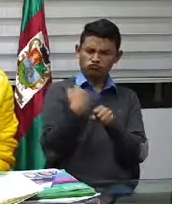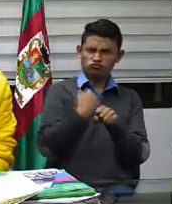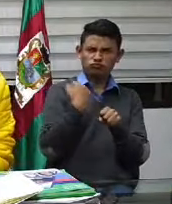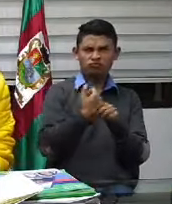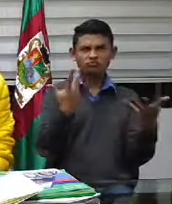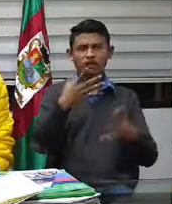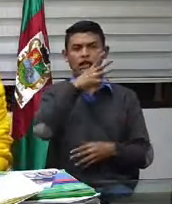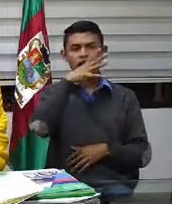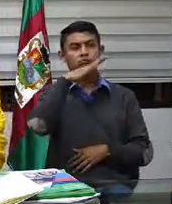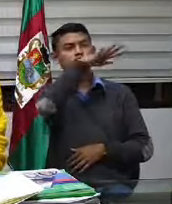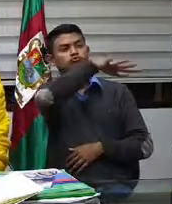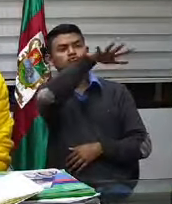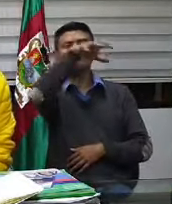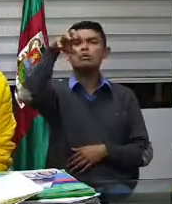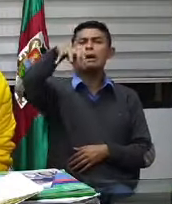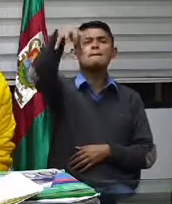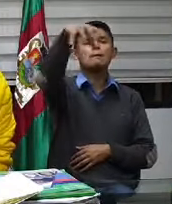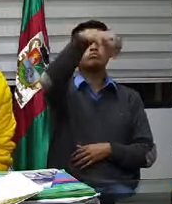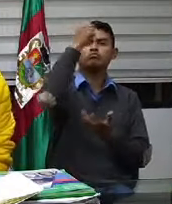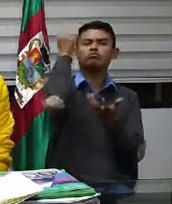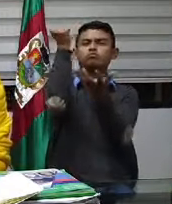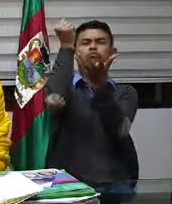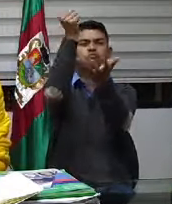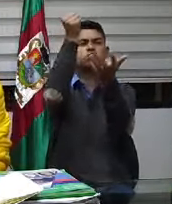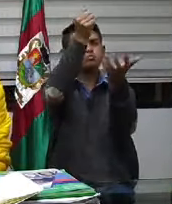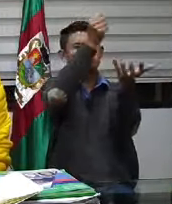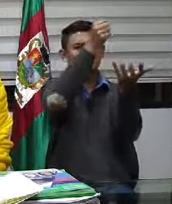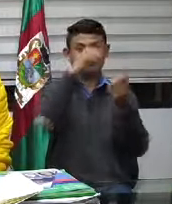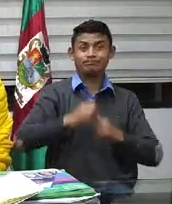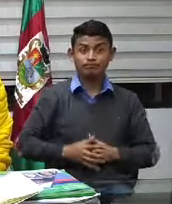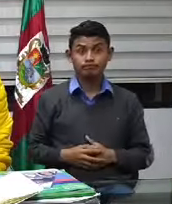no le hemos entregado apoyos solo a los amigos.